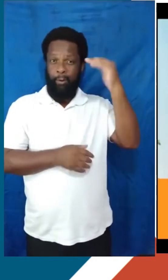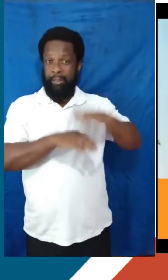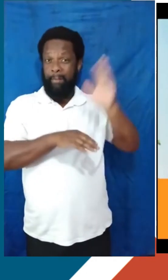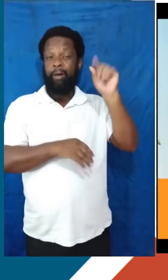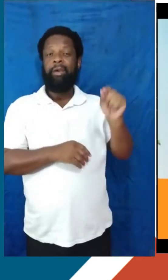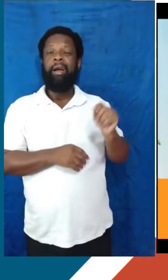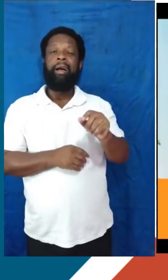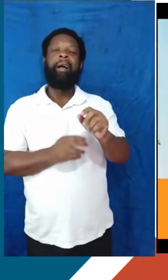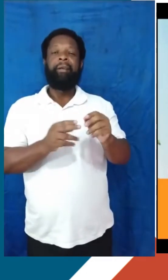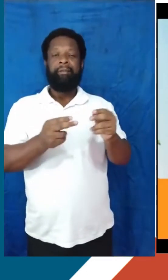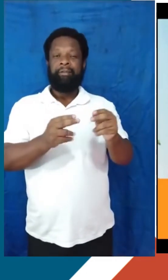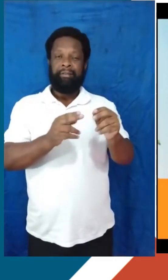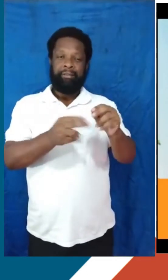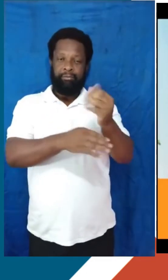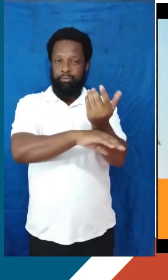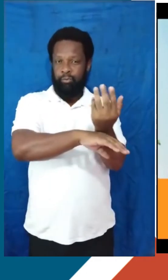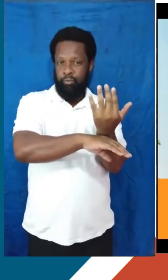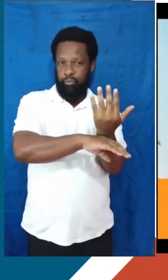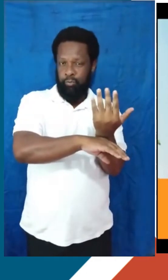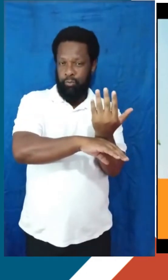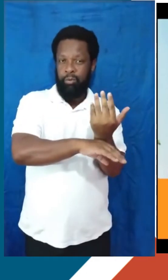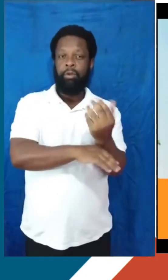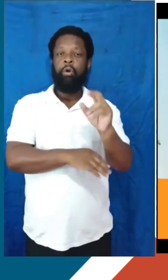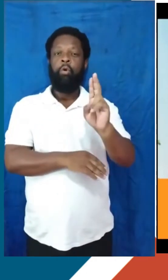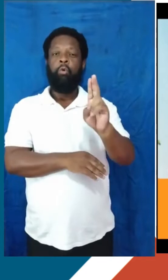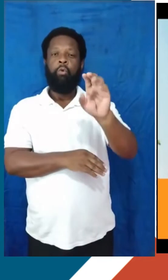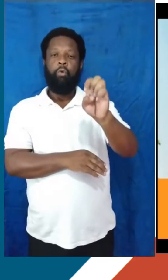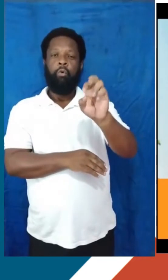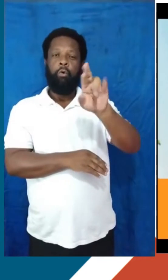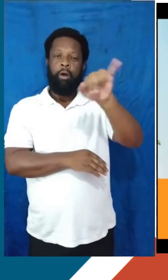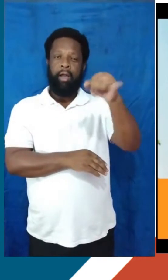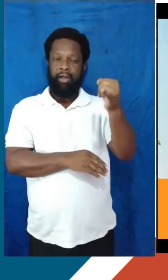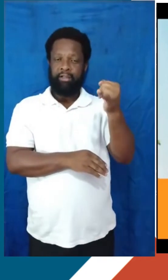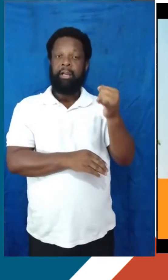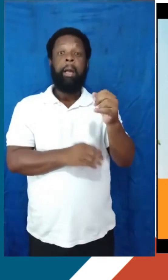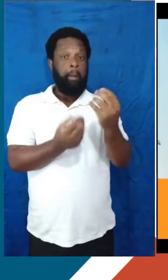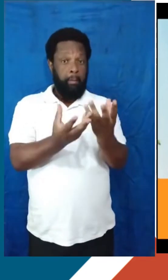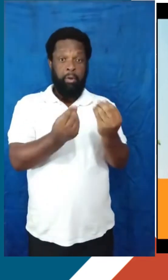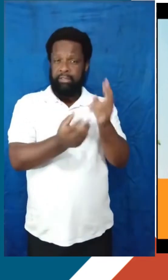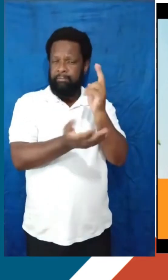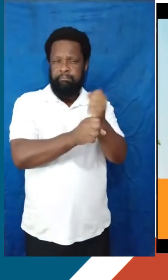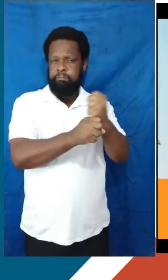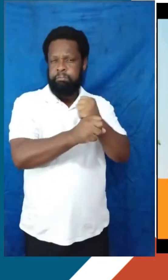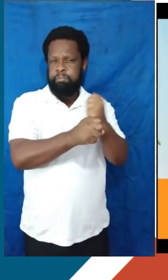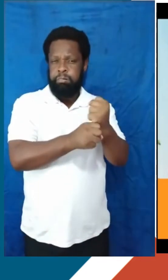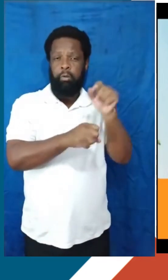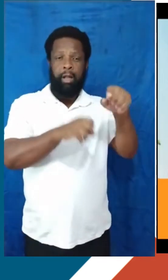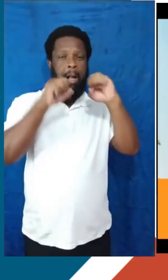que é a UERJ, a Universidade Estadual do Rio de Janeiro. Por muitos anos, né, teve o campus do Maracanã como o central e